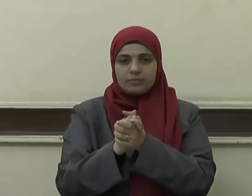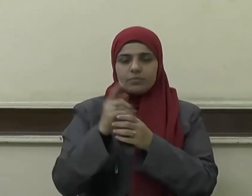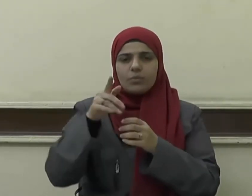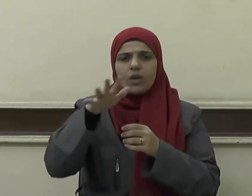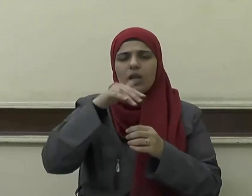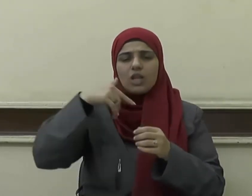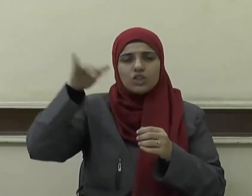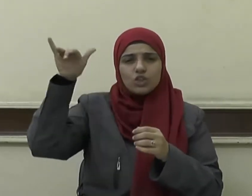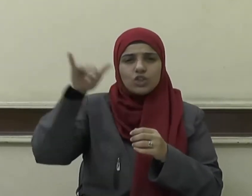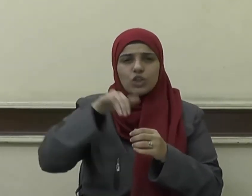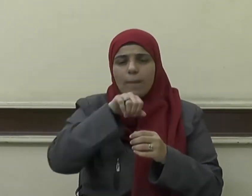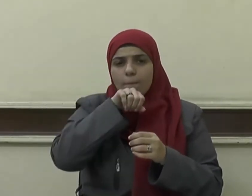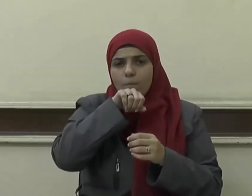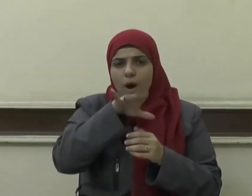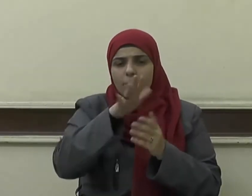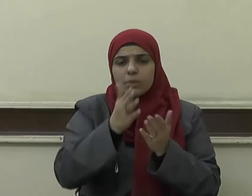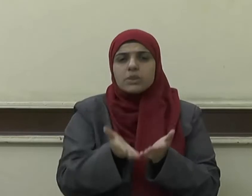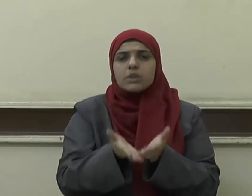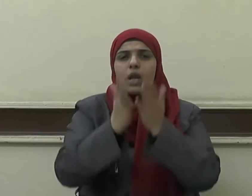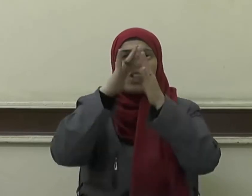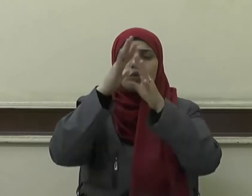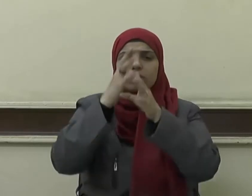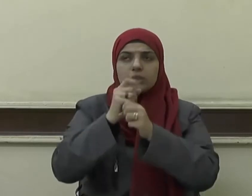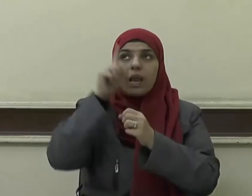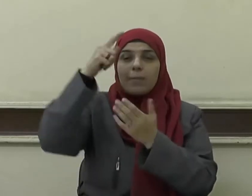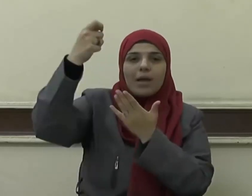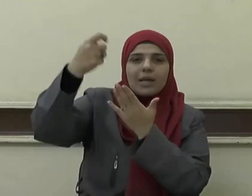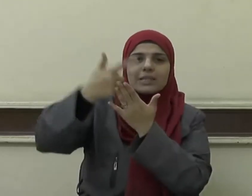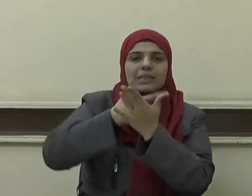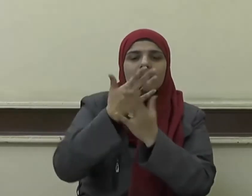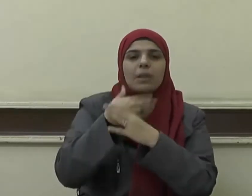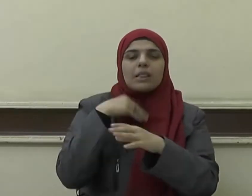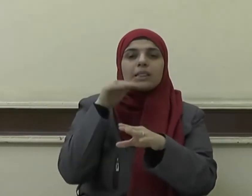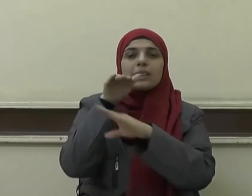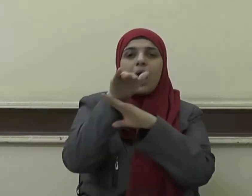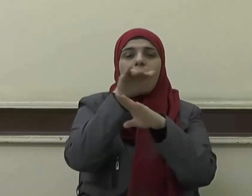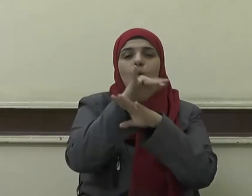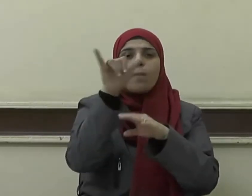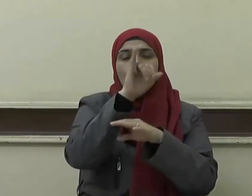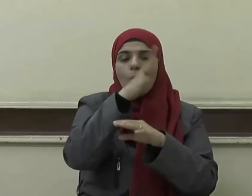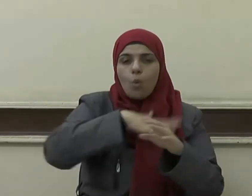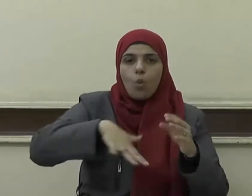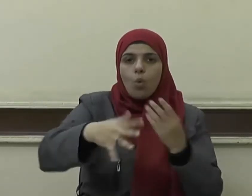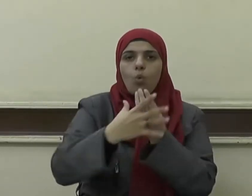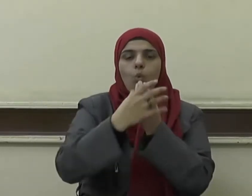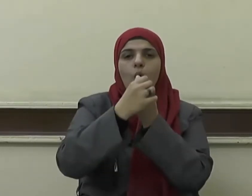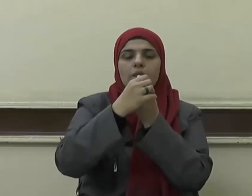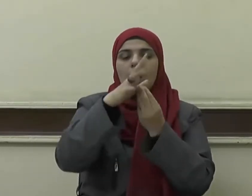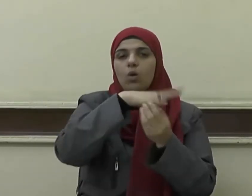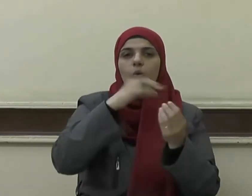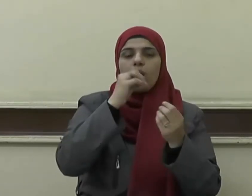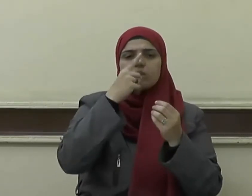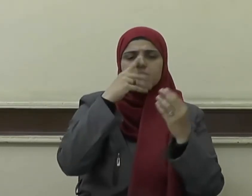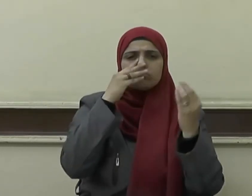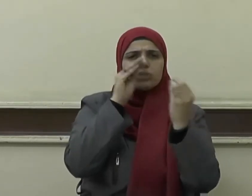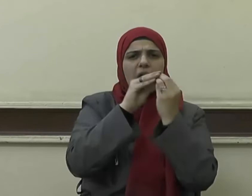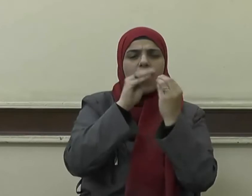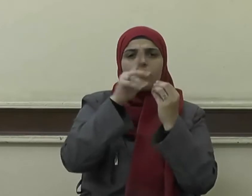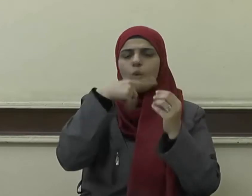برسالة تدعو إلى الوحدة والتآلف وتنهى عن الفرقة والشقاق فجمع أشتاة العرب